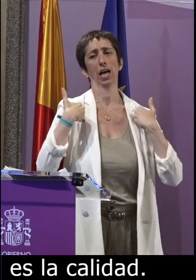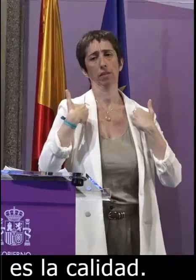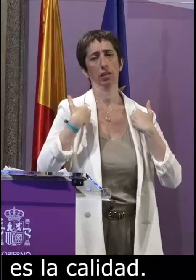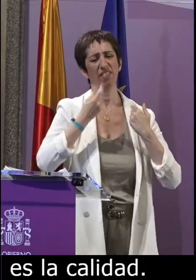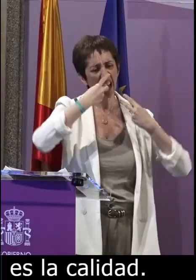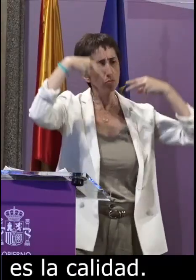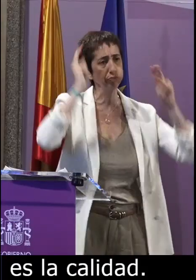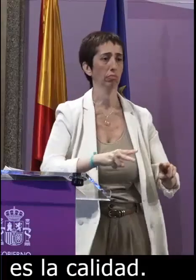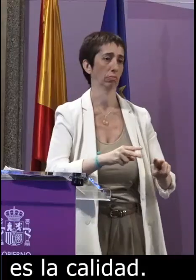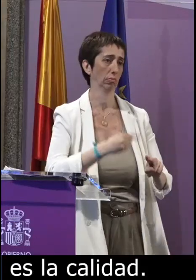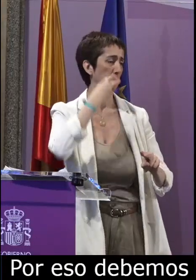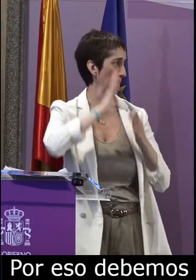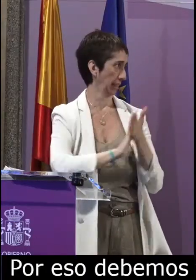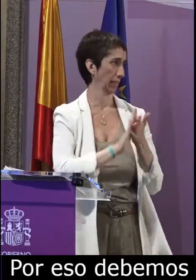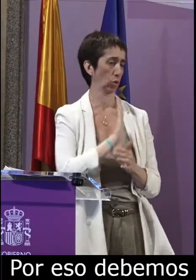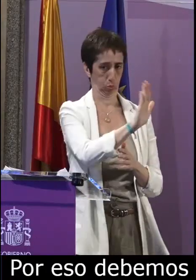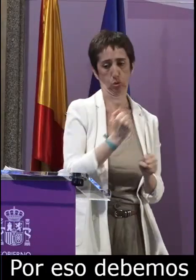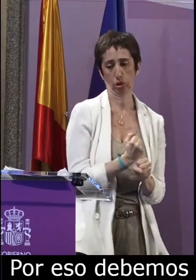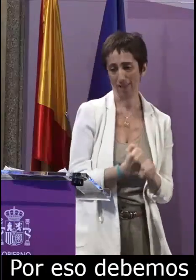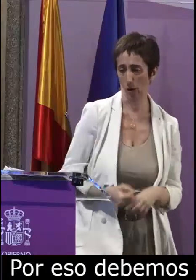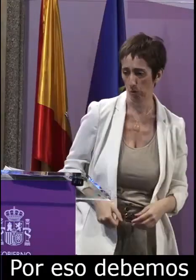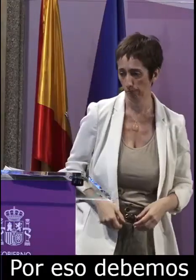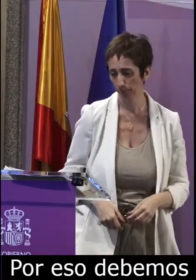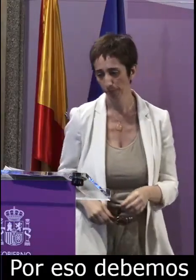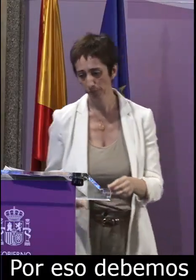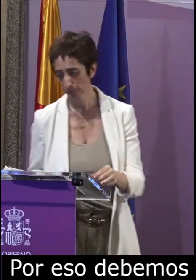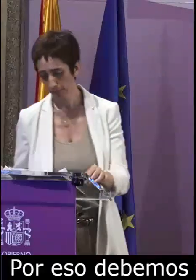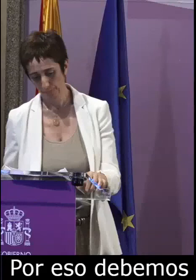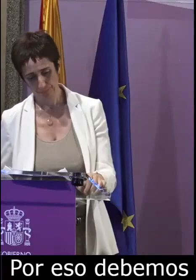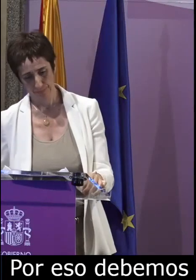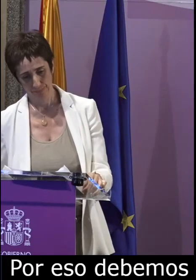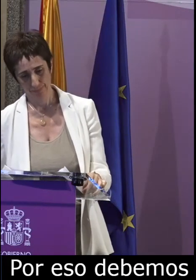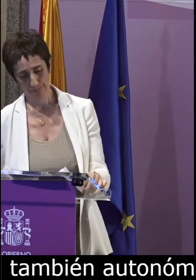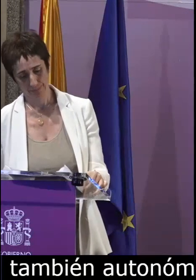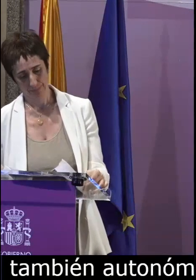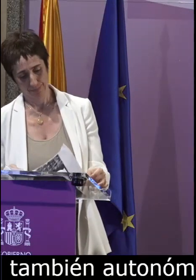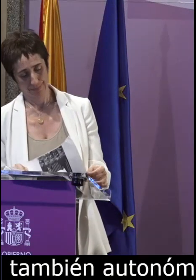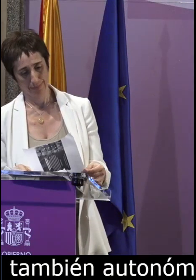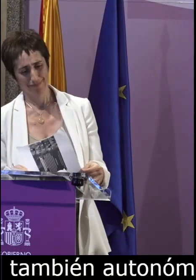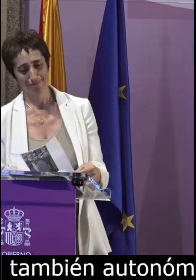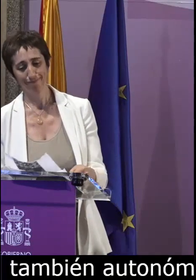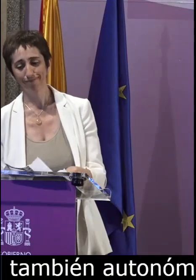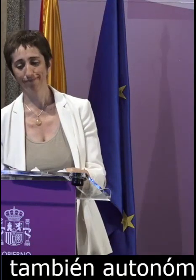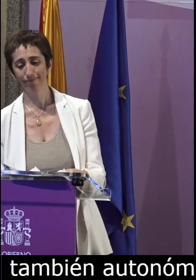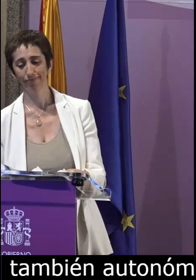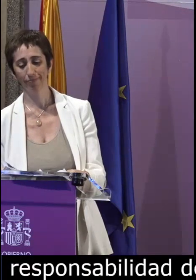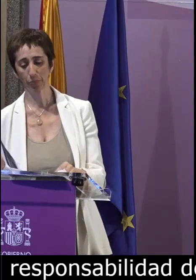autonómico para asumir esta responsabilidad de reconocer el trabajo de estos profesionales